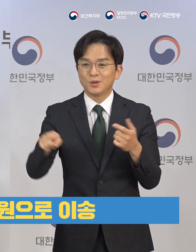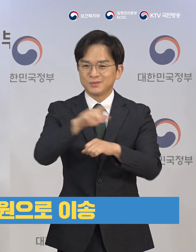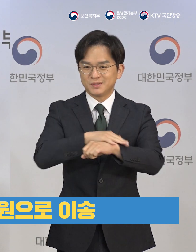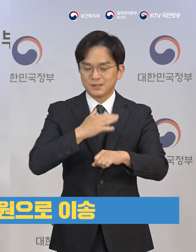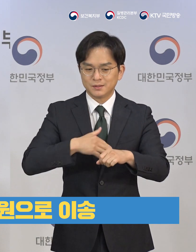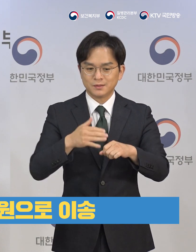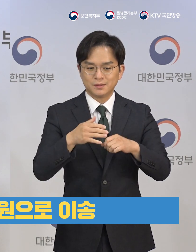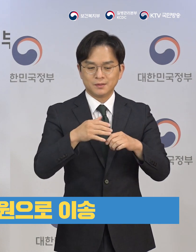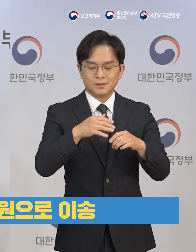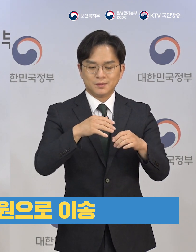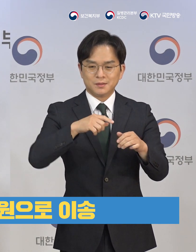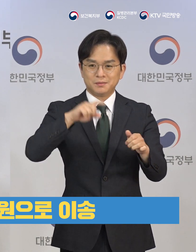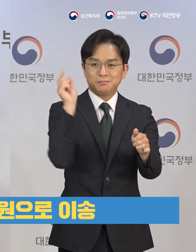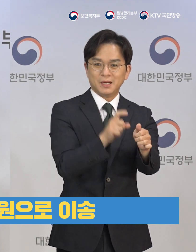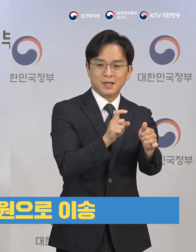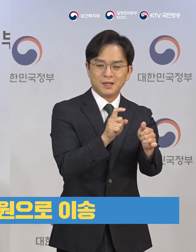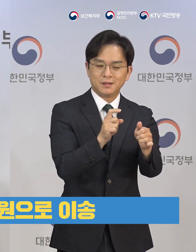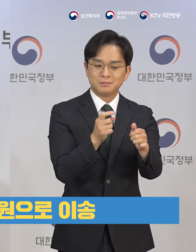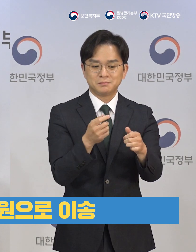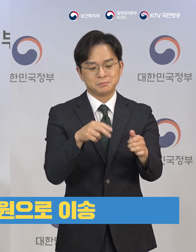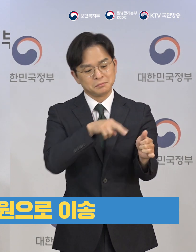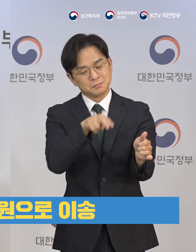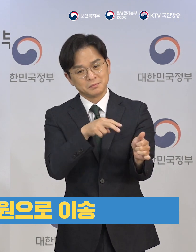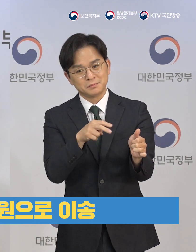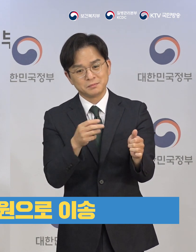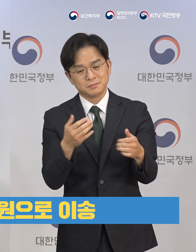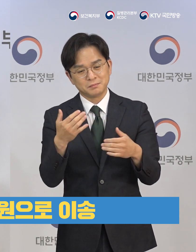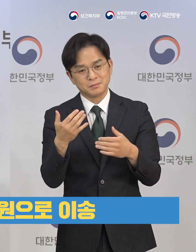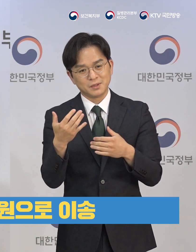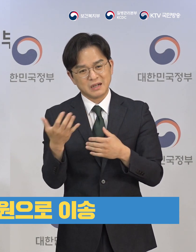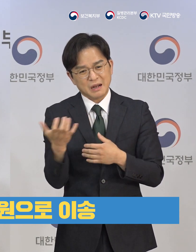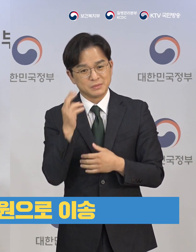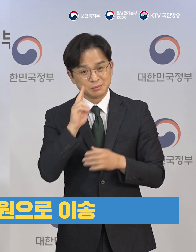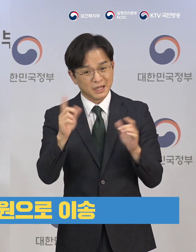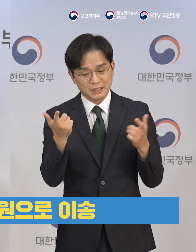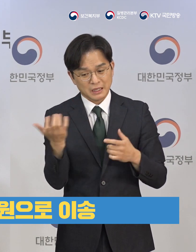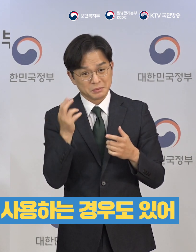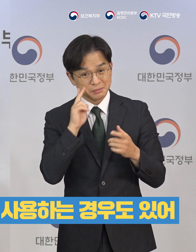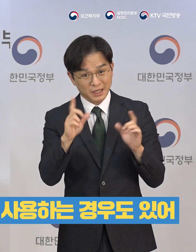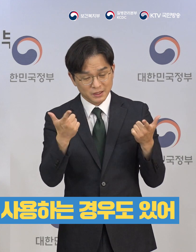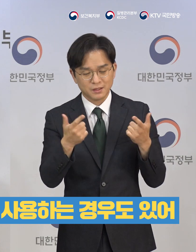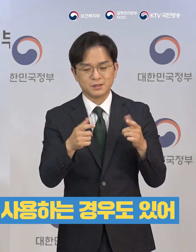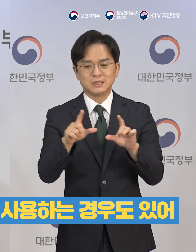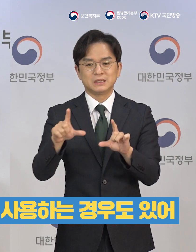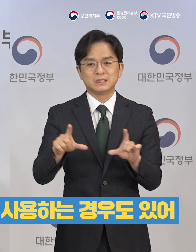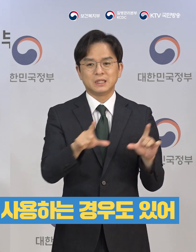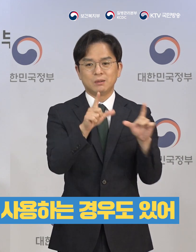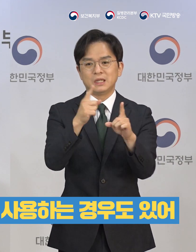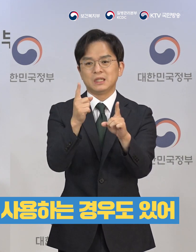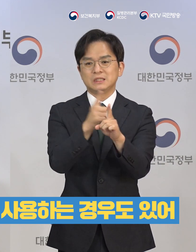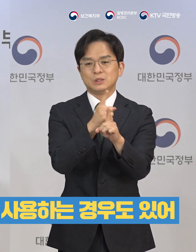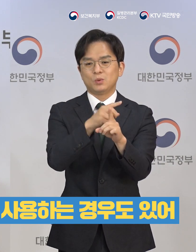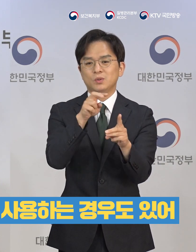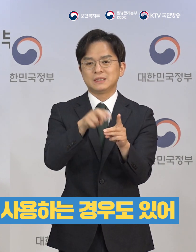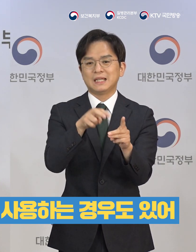이송하지 않고 대부분 다 감립병 전담병으로 이송이 되고 또 거기에서도